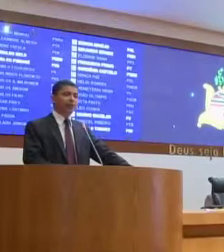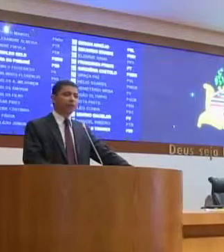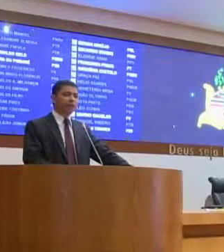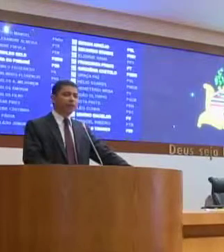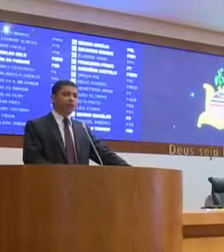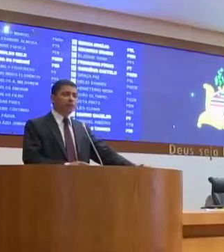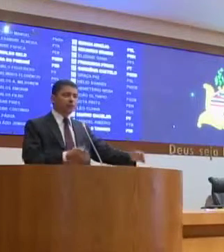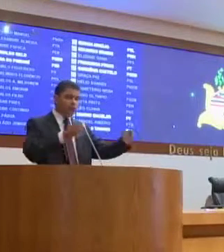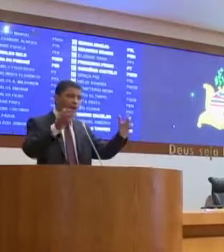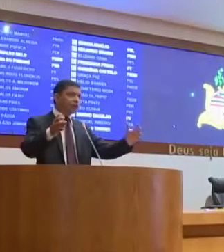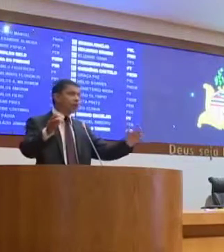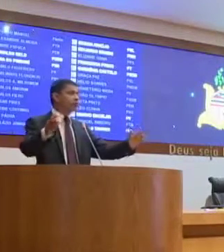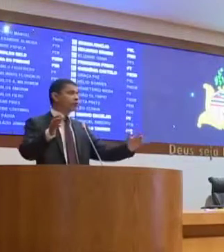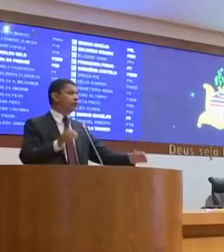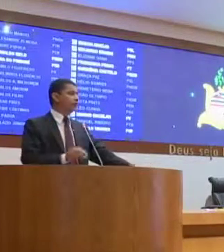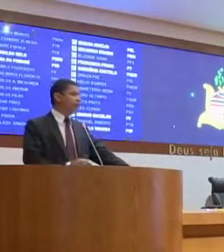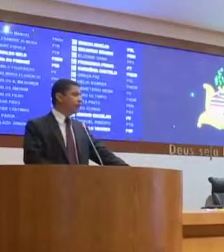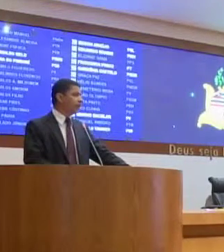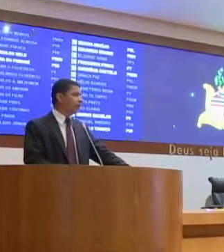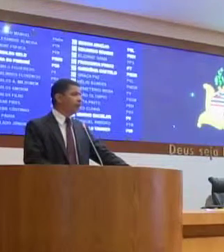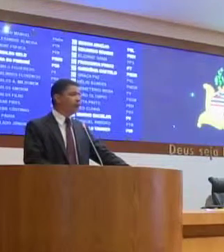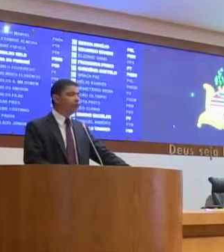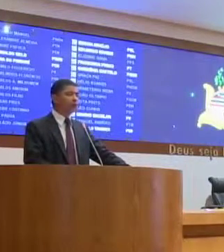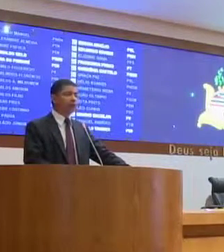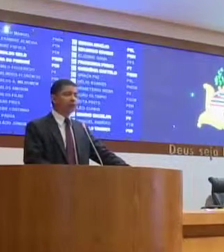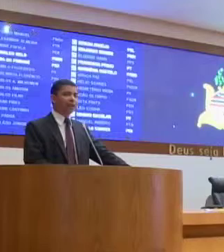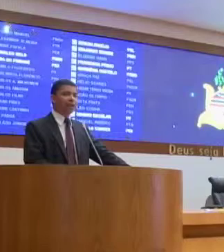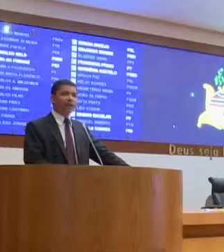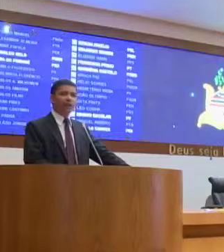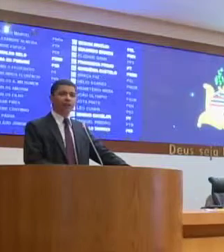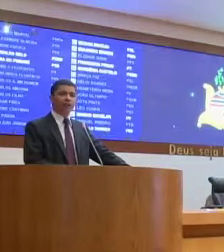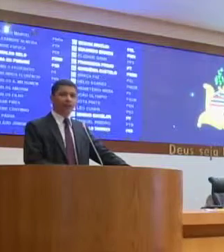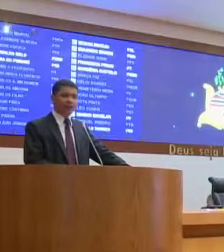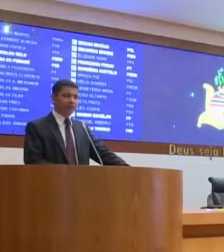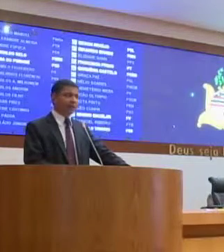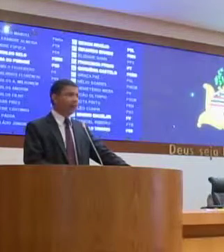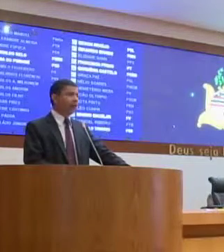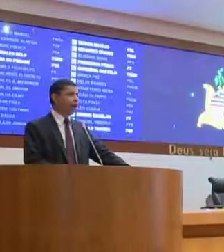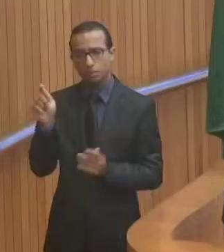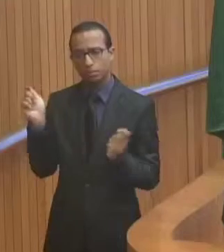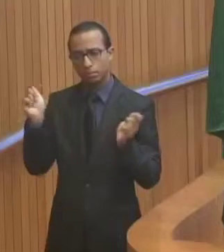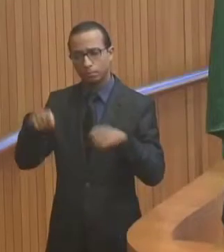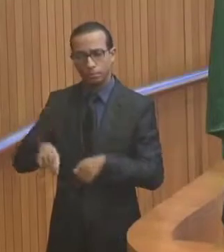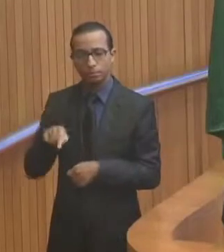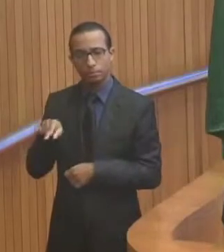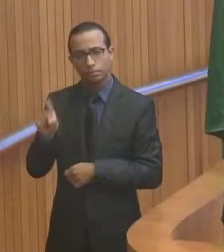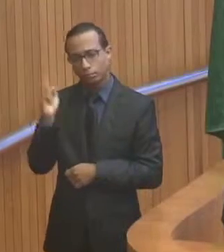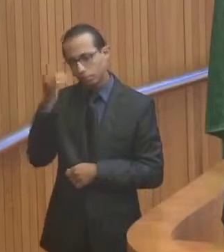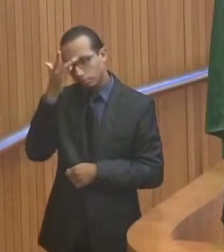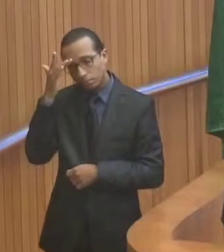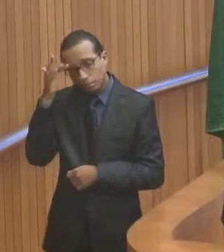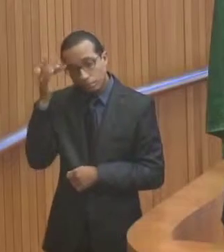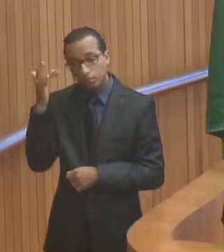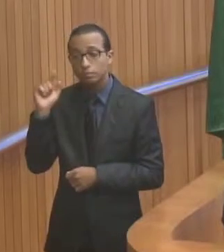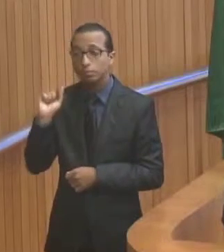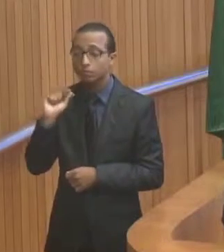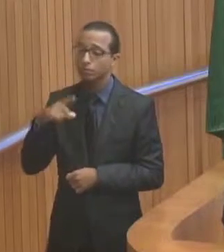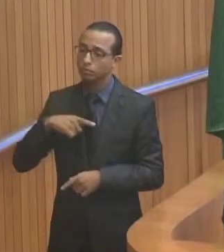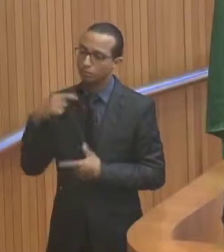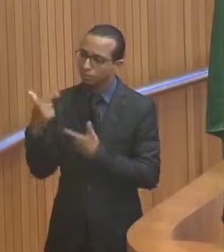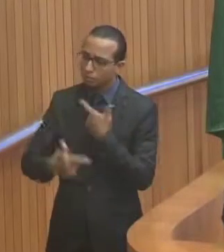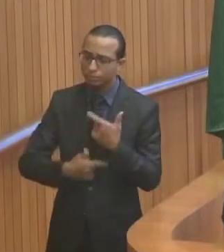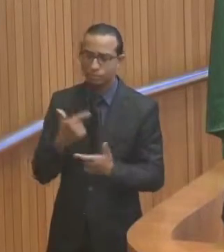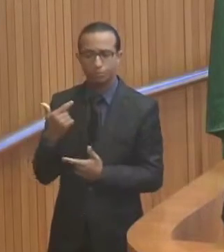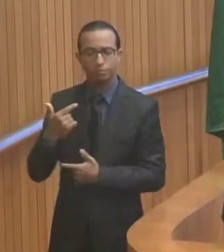agência e melhores condições de atendimento ao povo de Coroatá que merece. É um povo que enfrenta uma luta